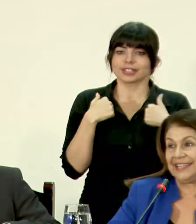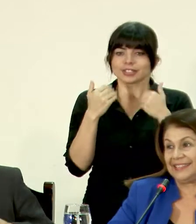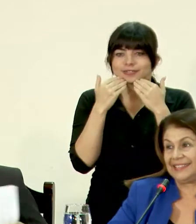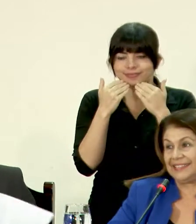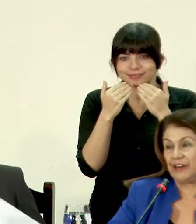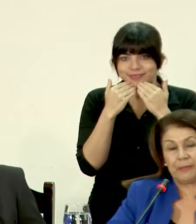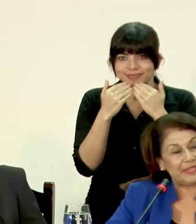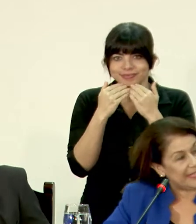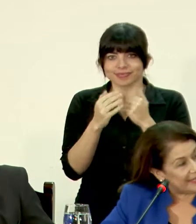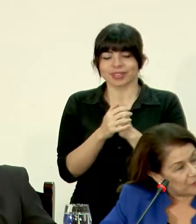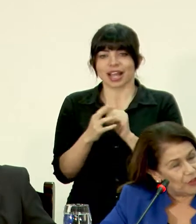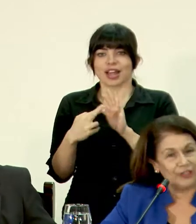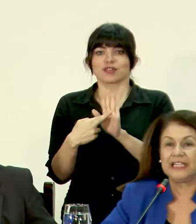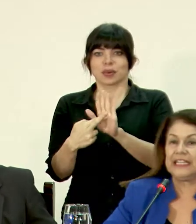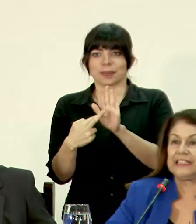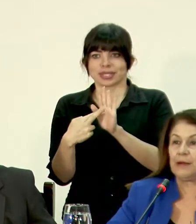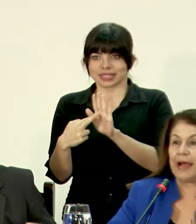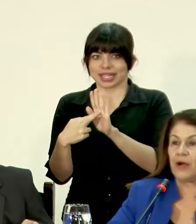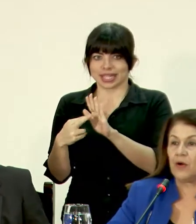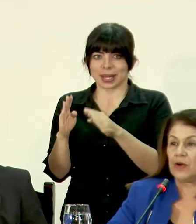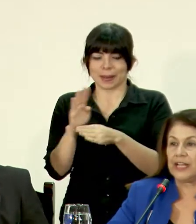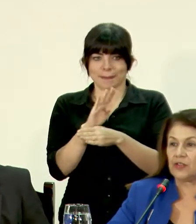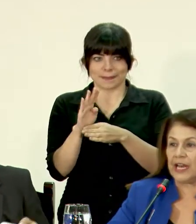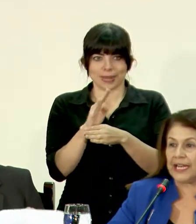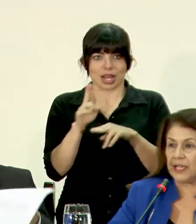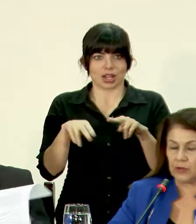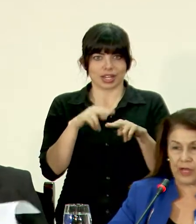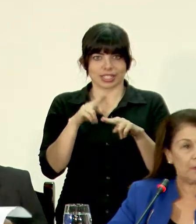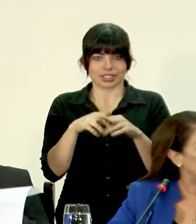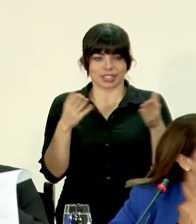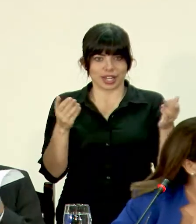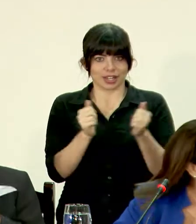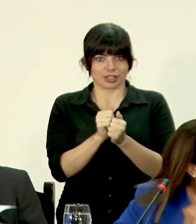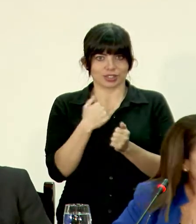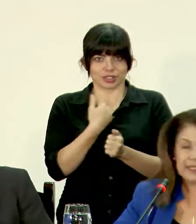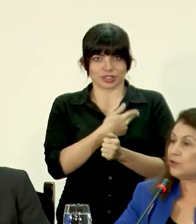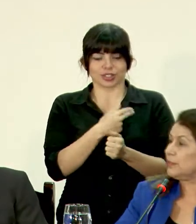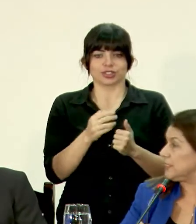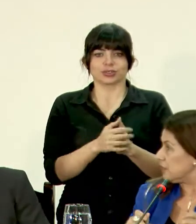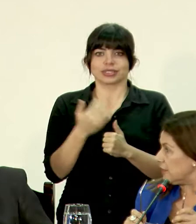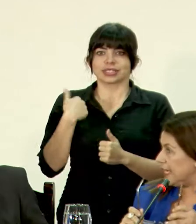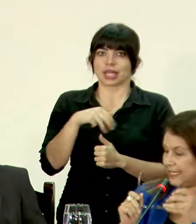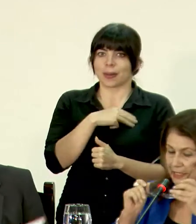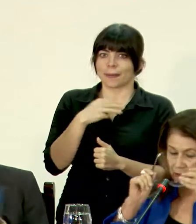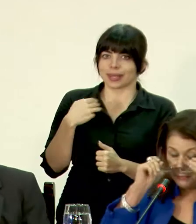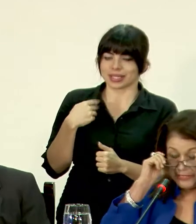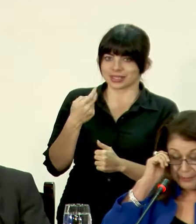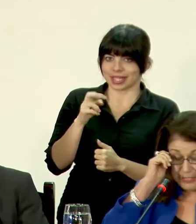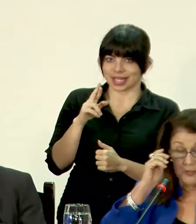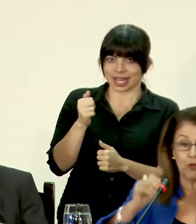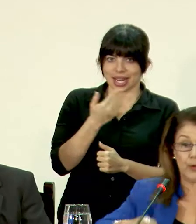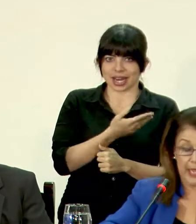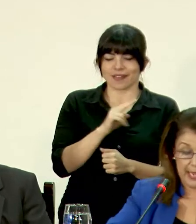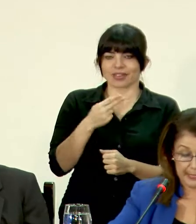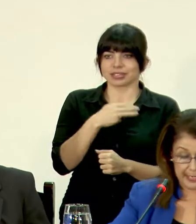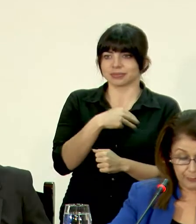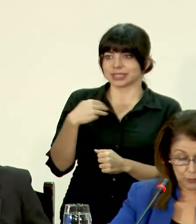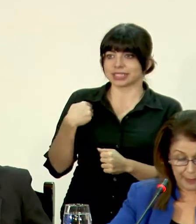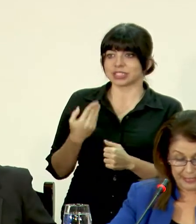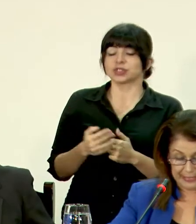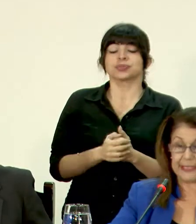a la representación del Banco Nacional que nos acompaña, señor Ministro Herrera, señor Vice Ministro.